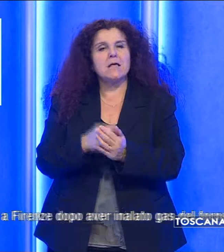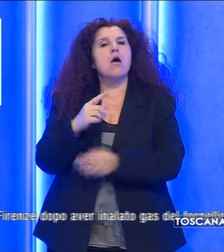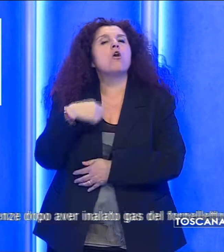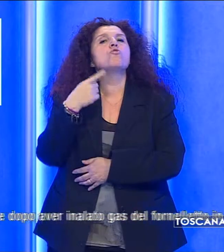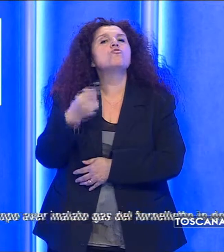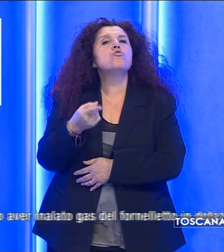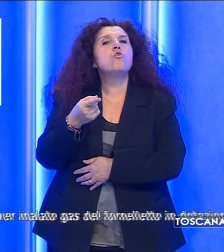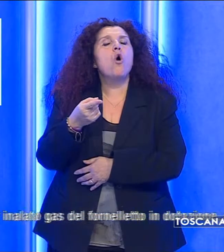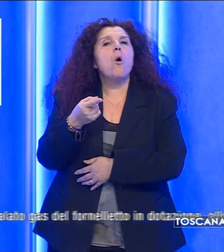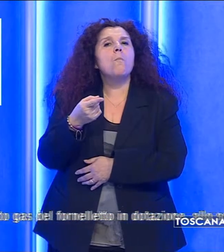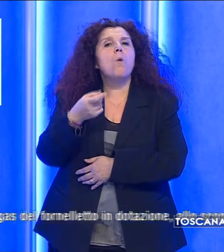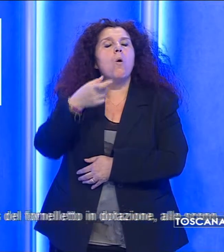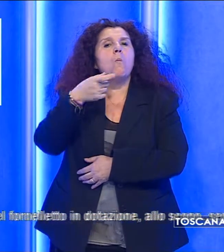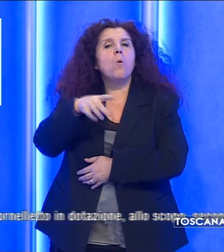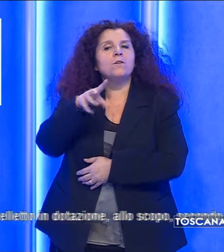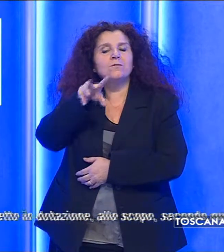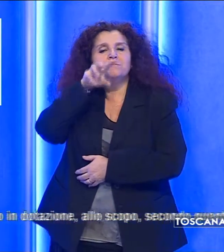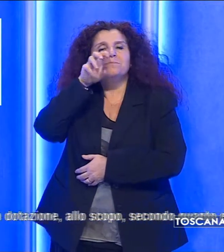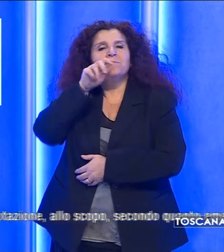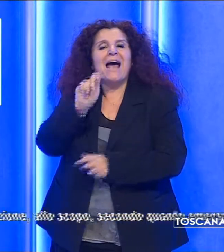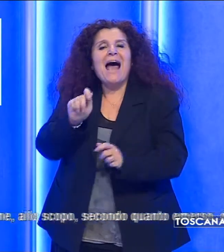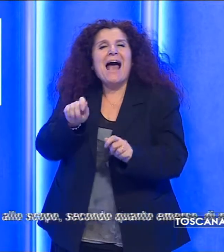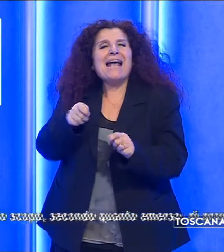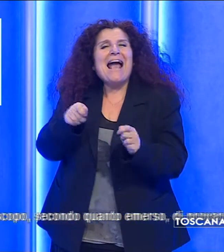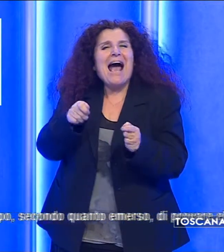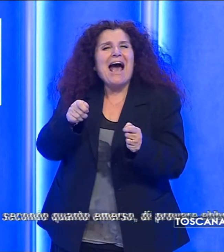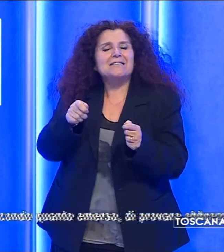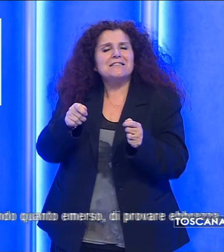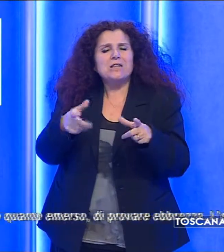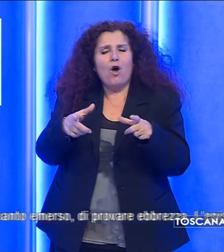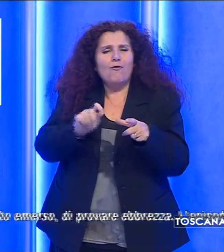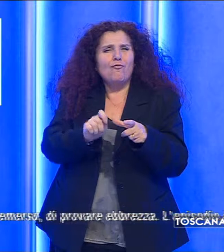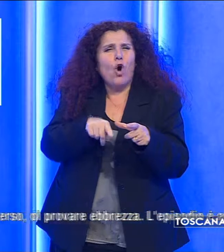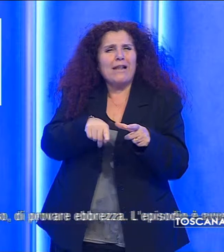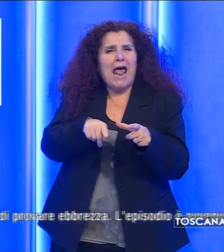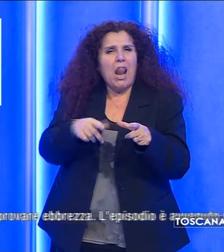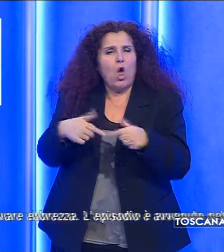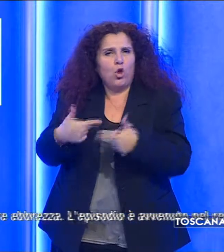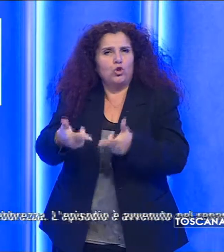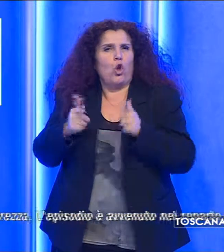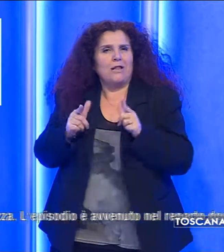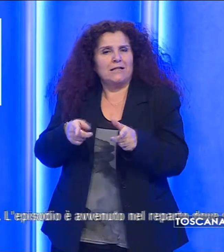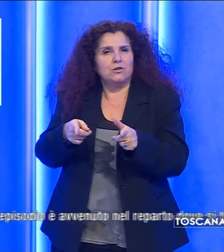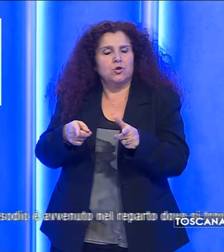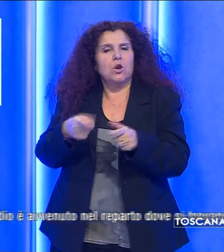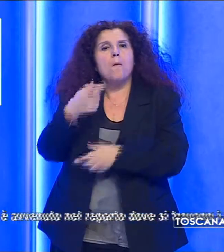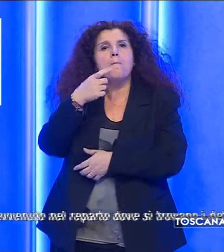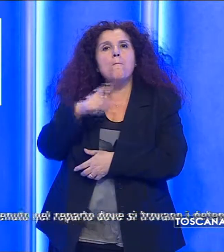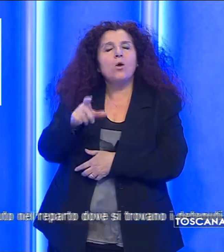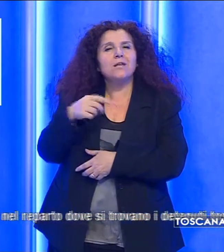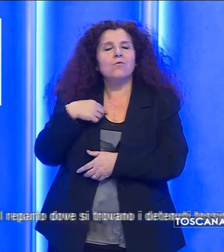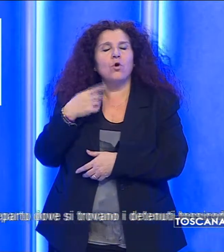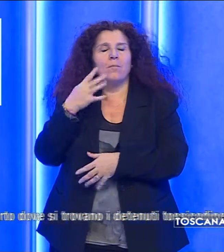aver inalato gas del fornelletto in dotazione, allo scopo, secondo quanto emerso, di provare